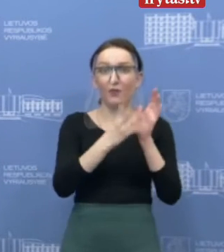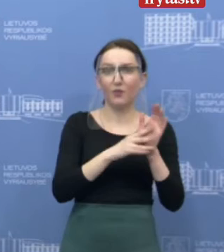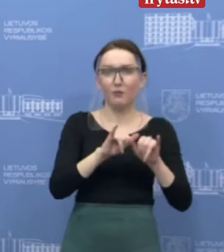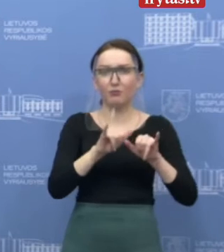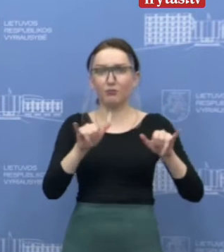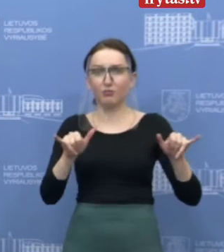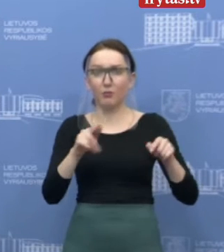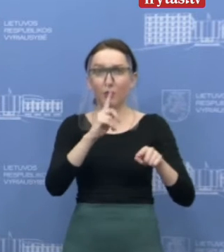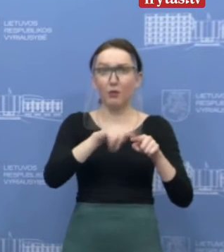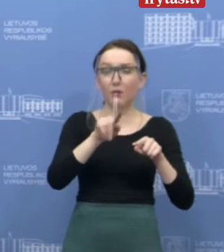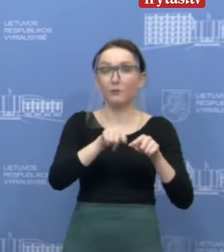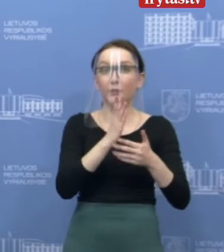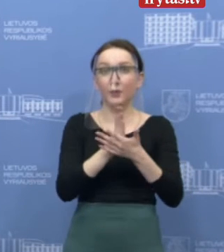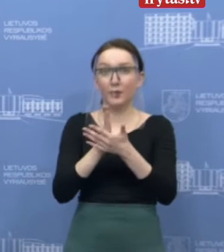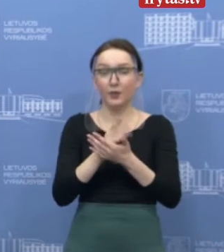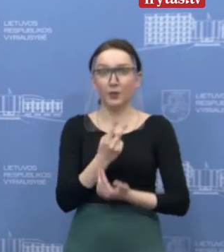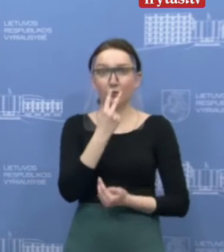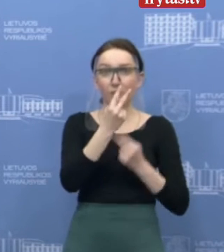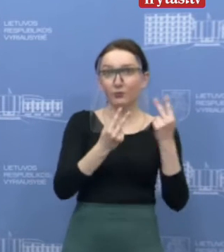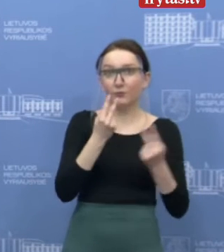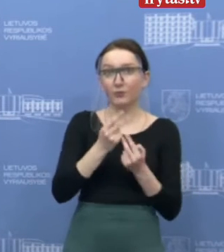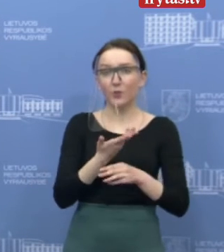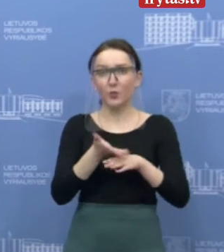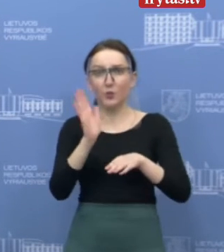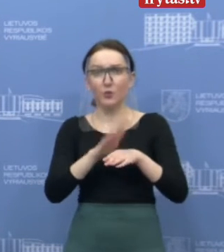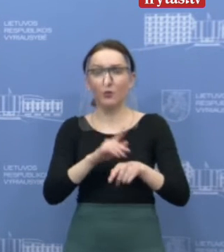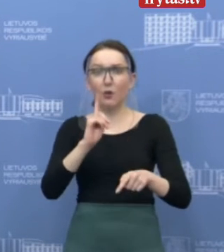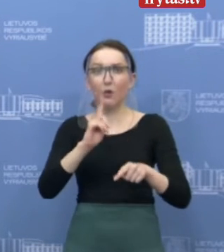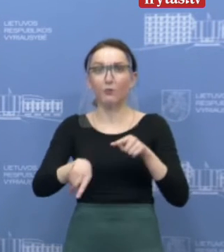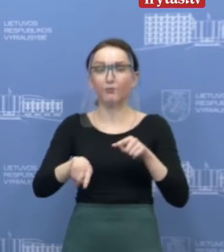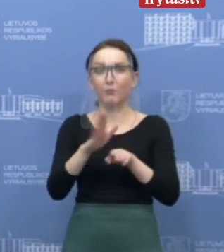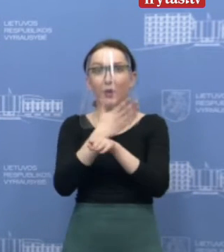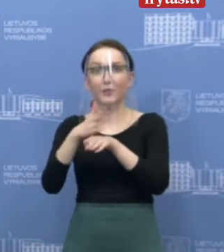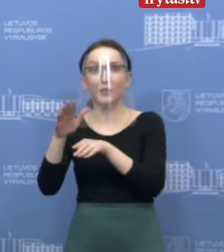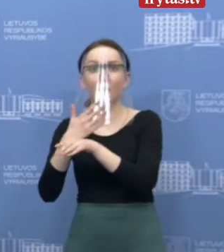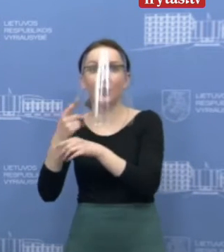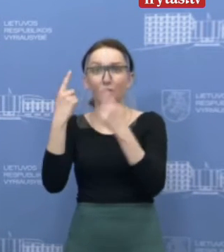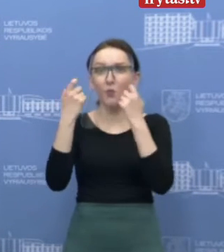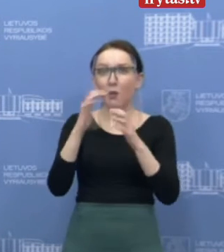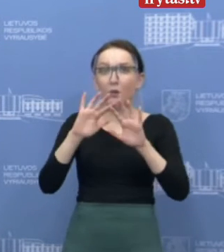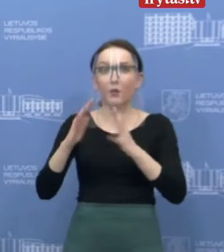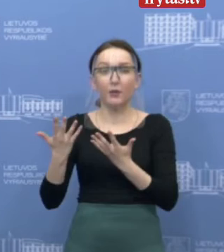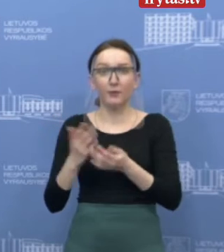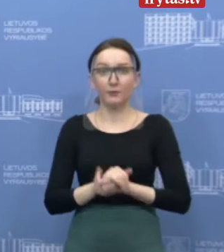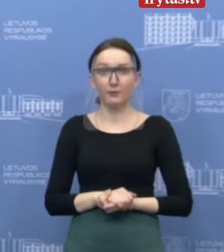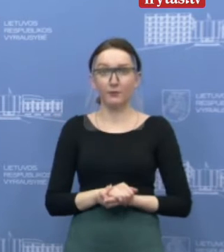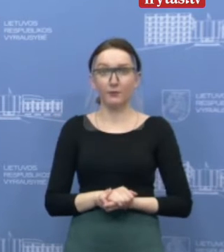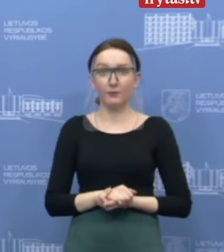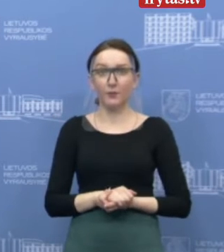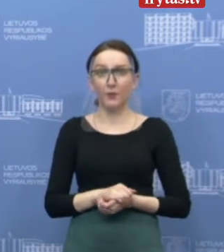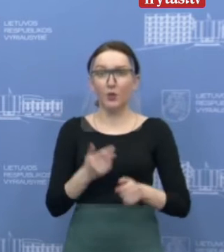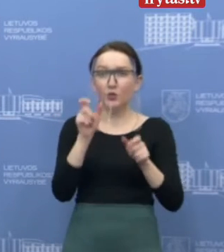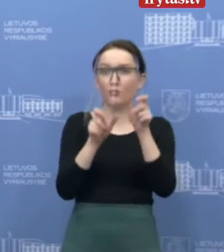plinta eksponentiškai. Labai sunku efektyviai paskirstyti naujausią informaciją. Sunku